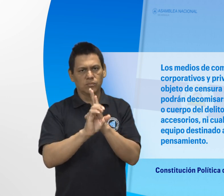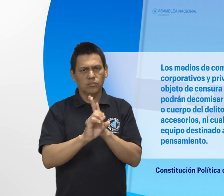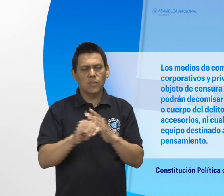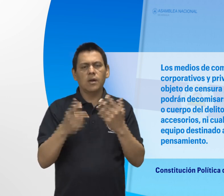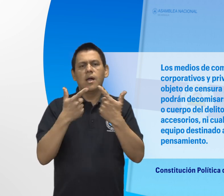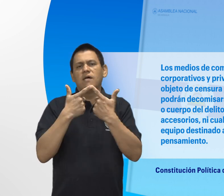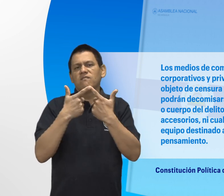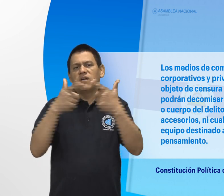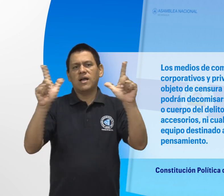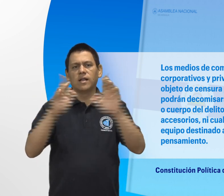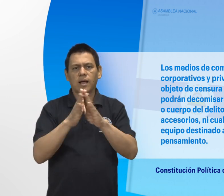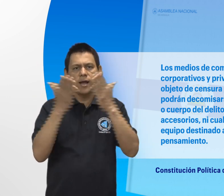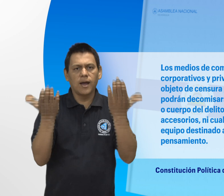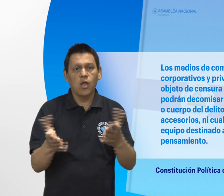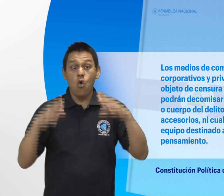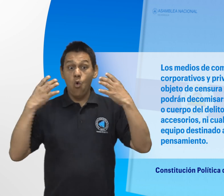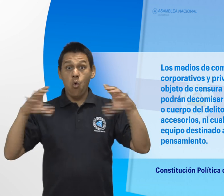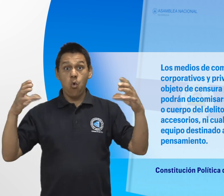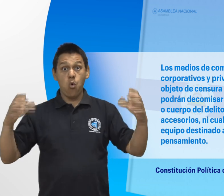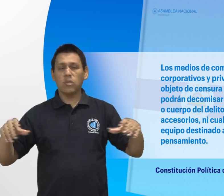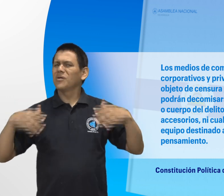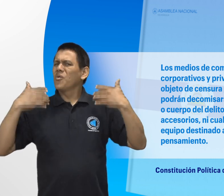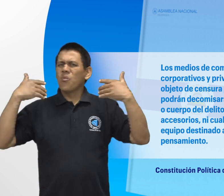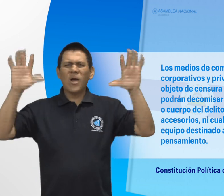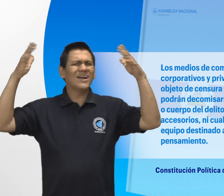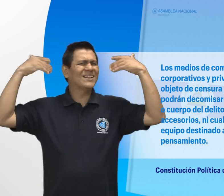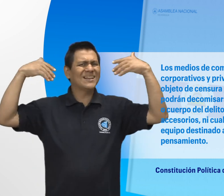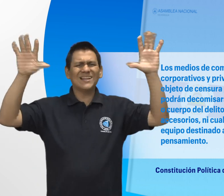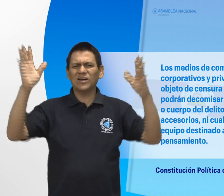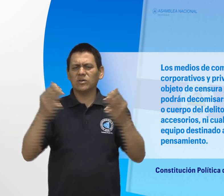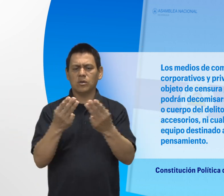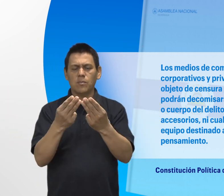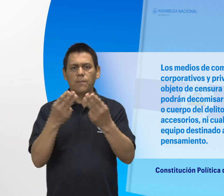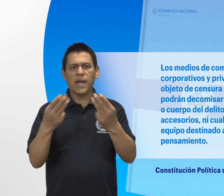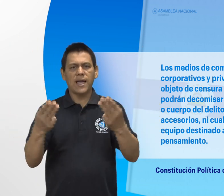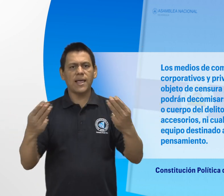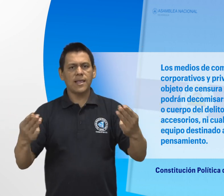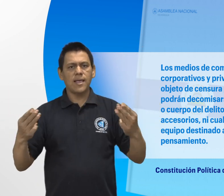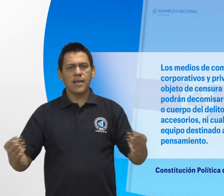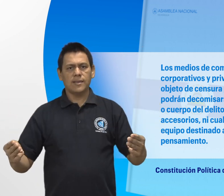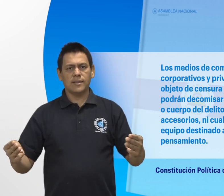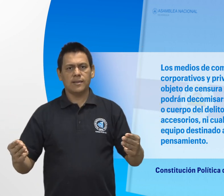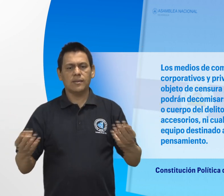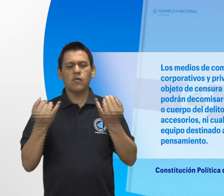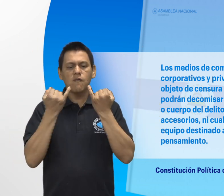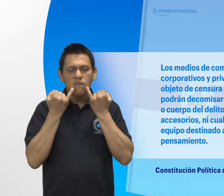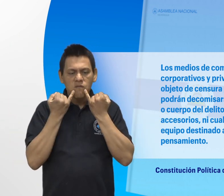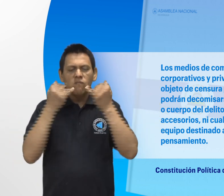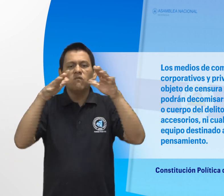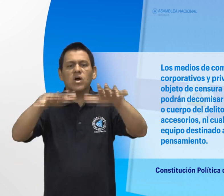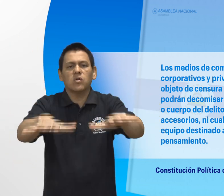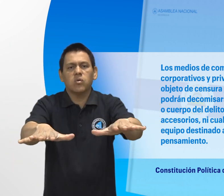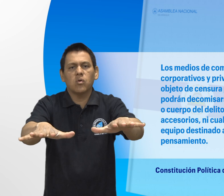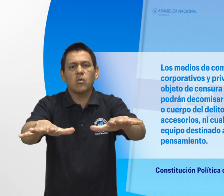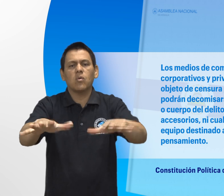ningún caso podrán decomisarse como instrumentos o cuerpo del delito, la imprenta o sus